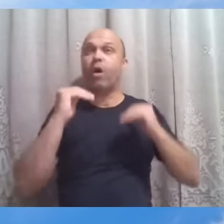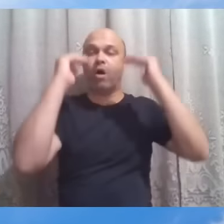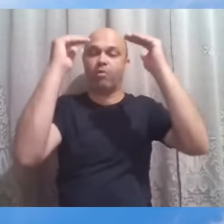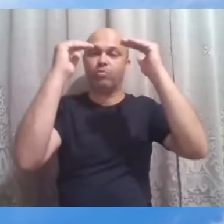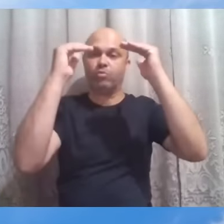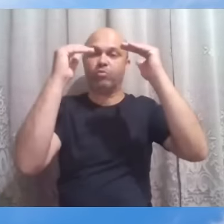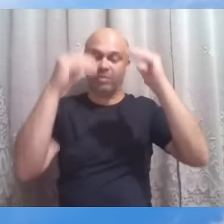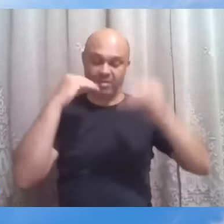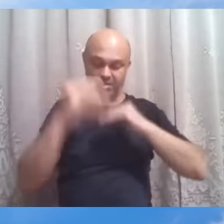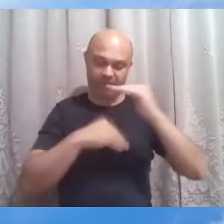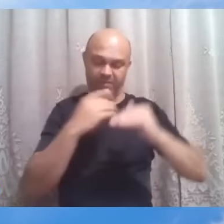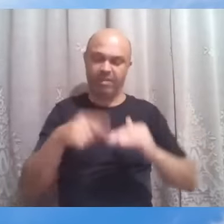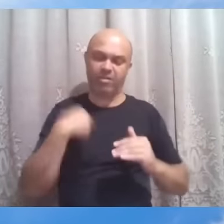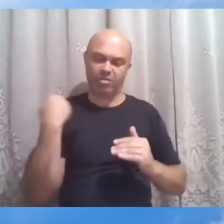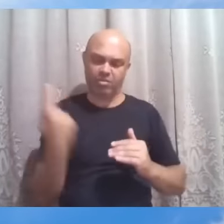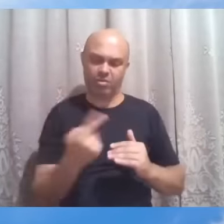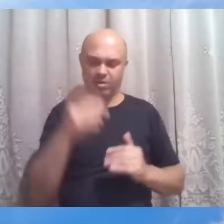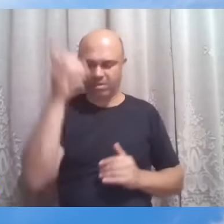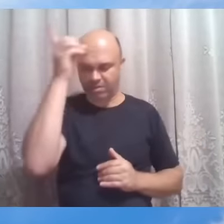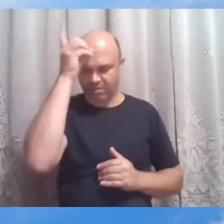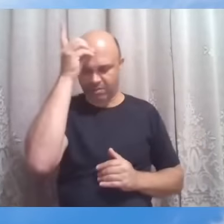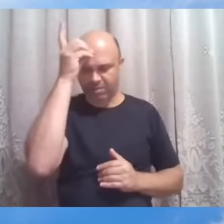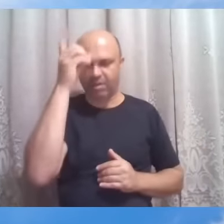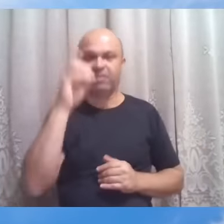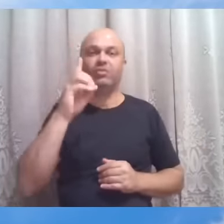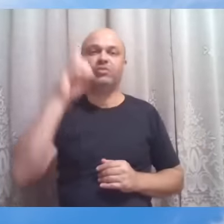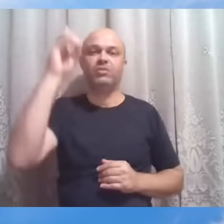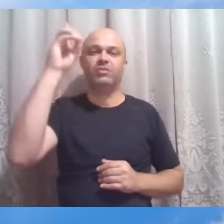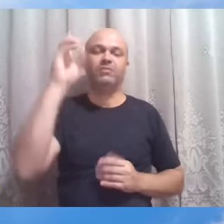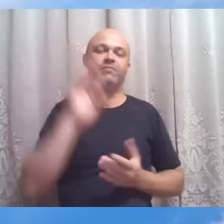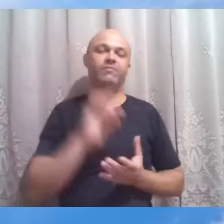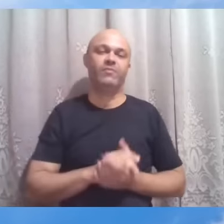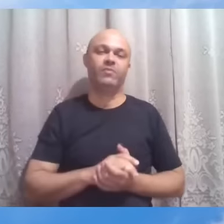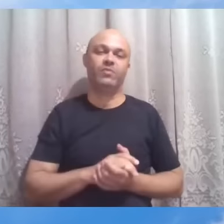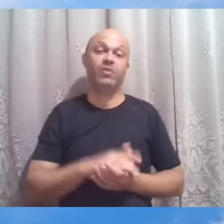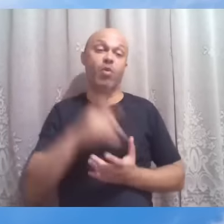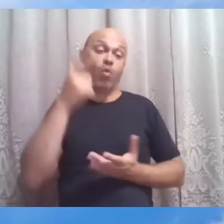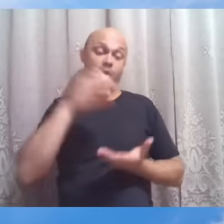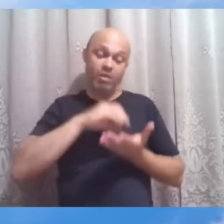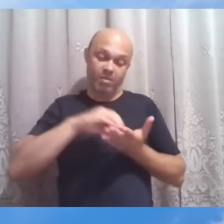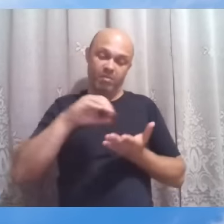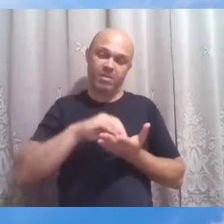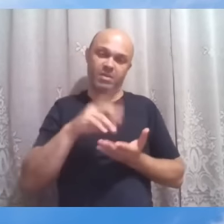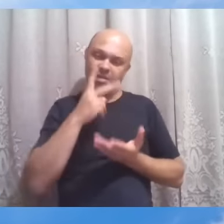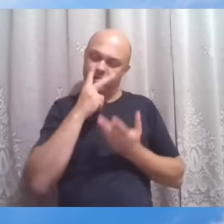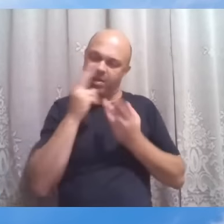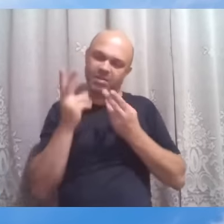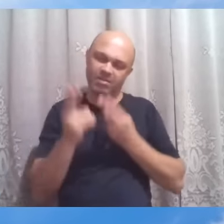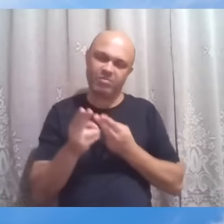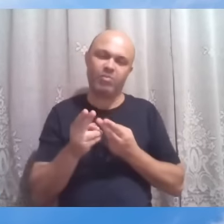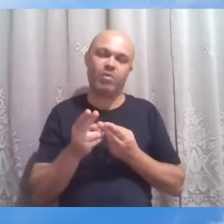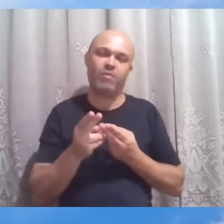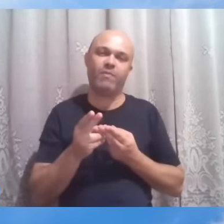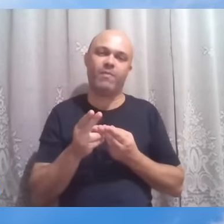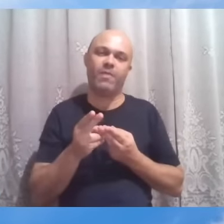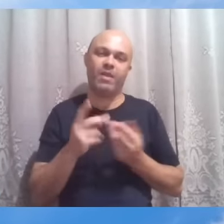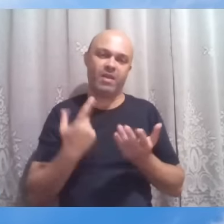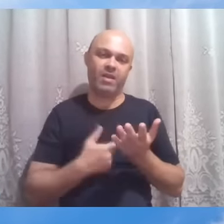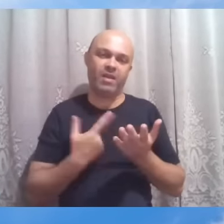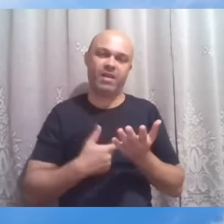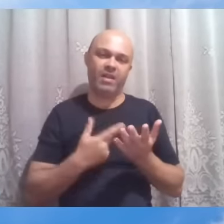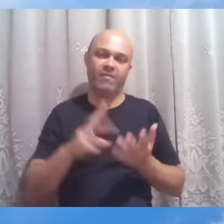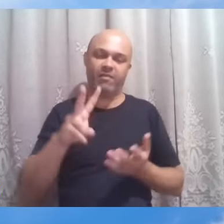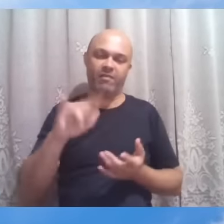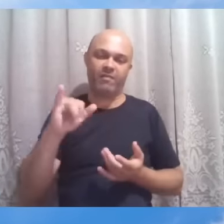divinas. Em outra mensagem, mais ou menos no mesmo estilo, agora, no livro Vinha de Luz,